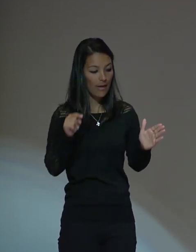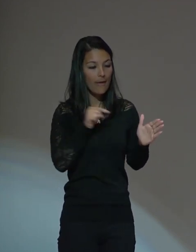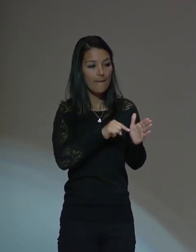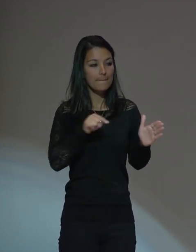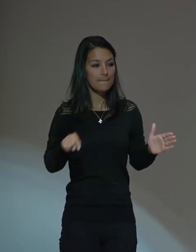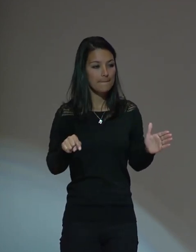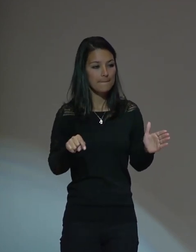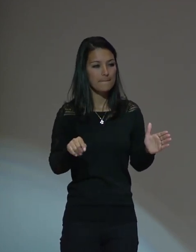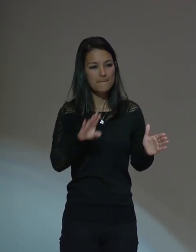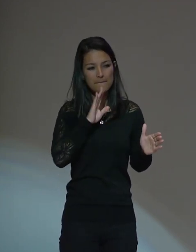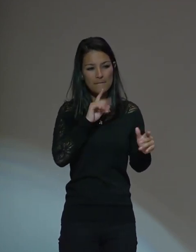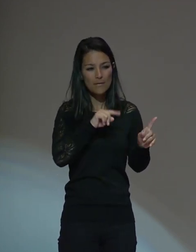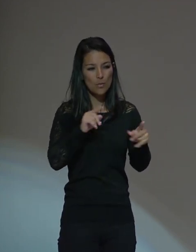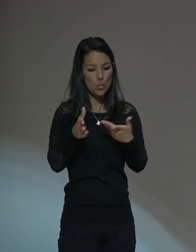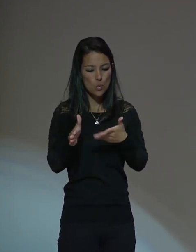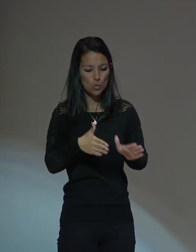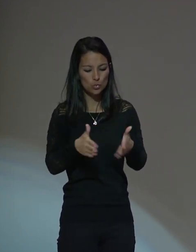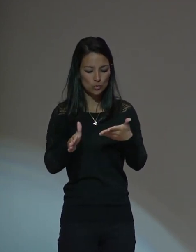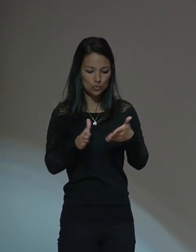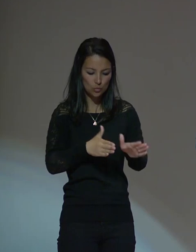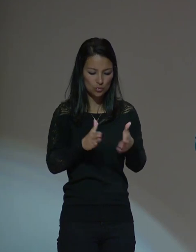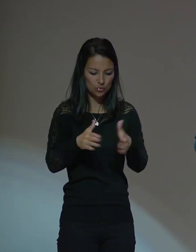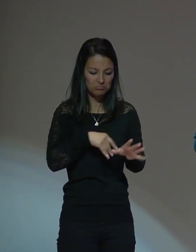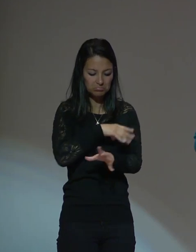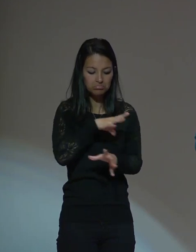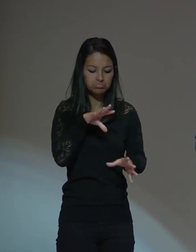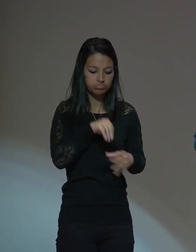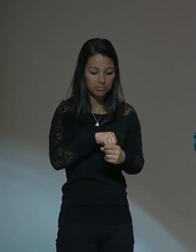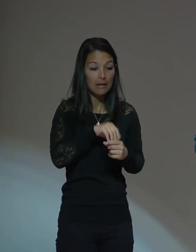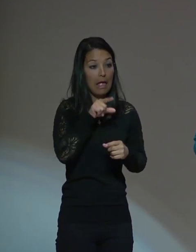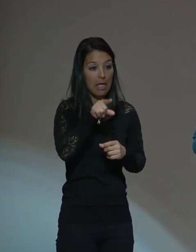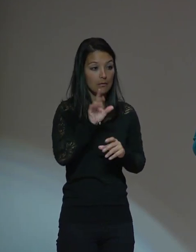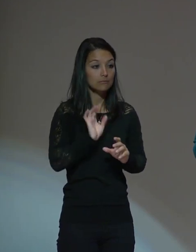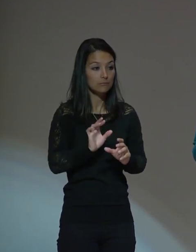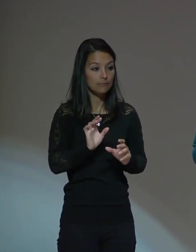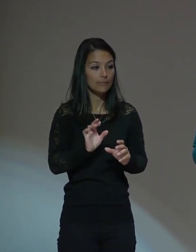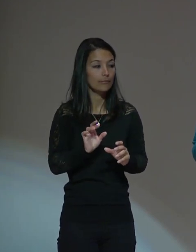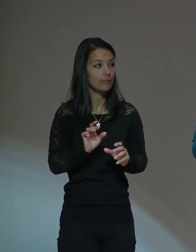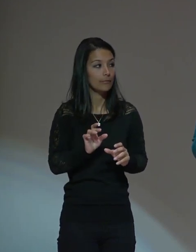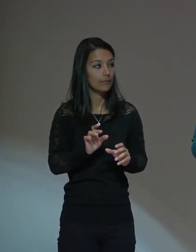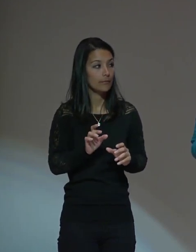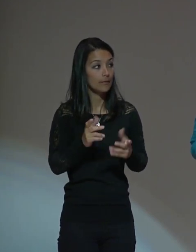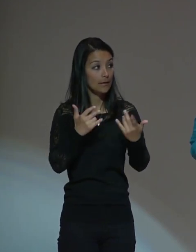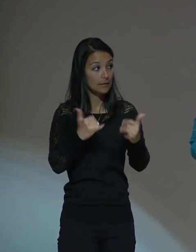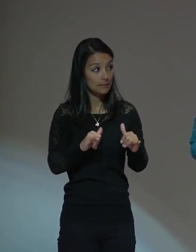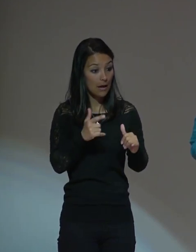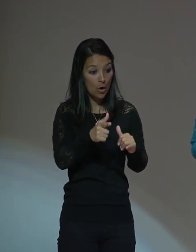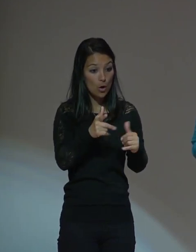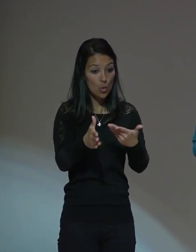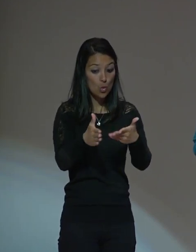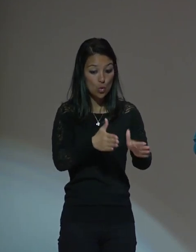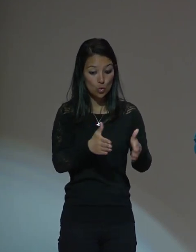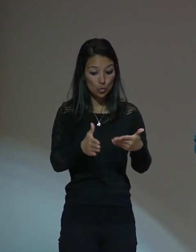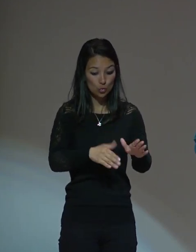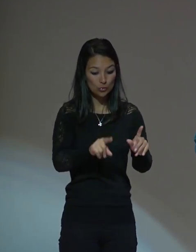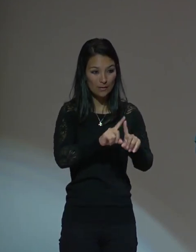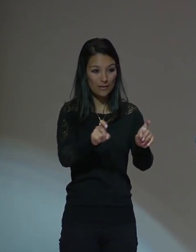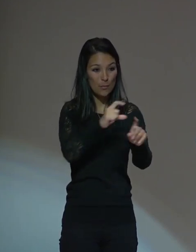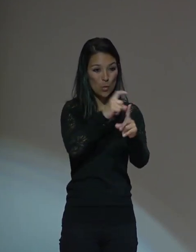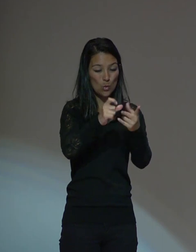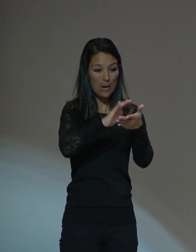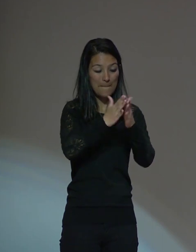de Be Learning. Entonces, ahora este curso de cultura de paz